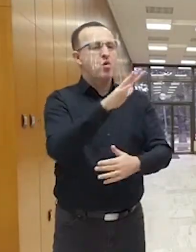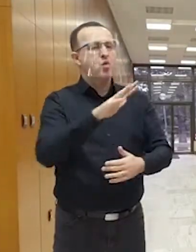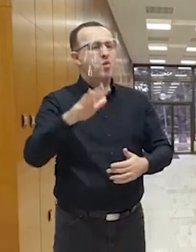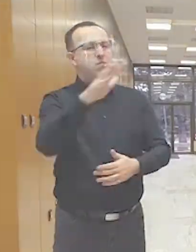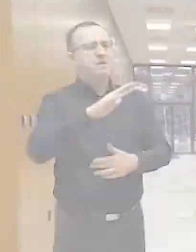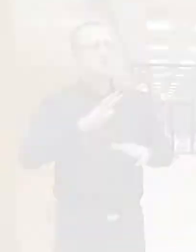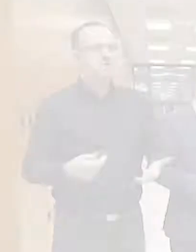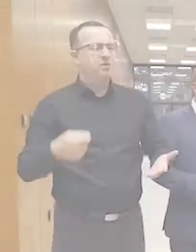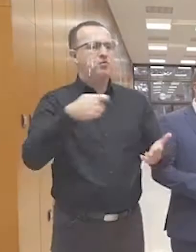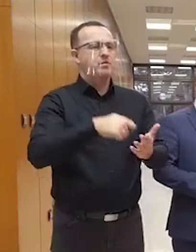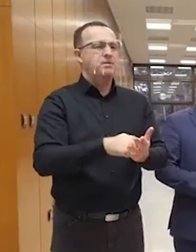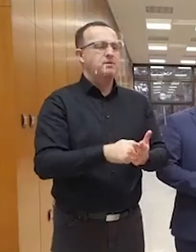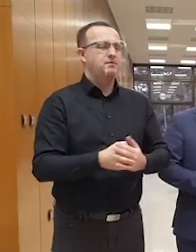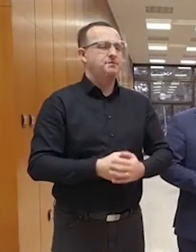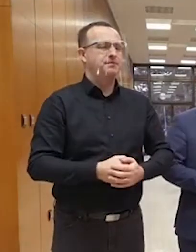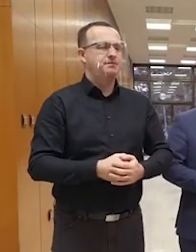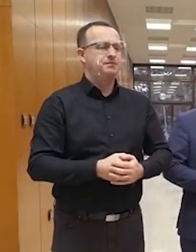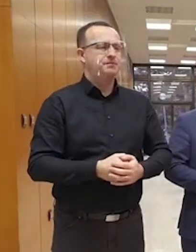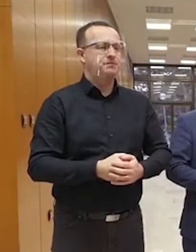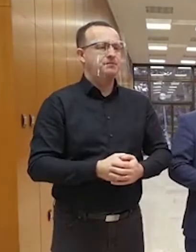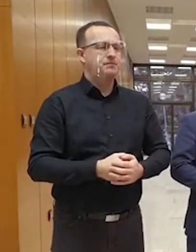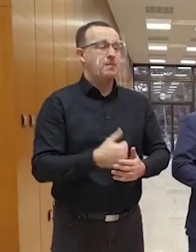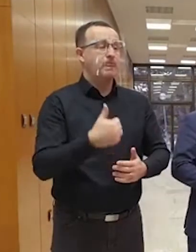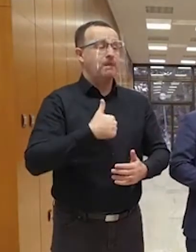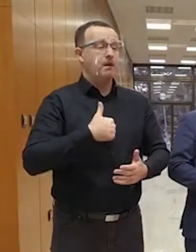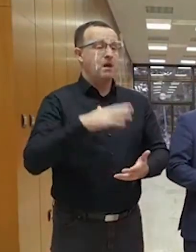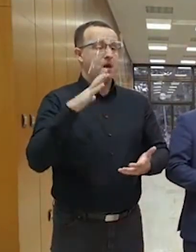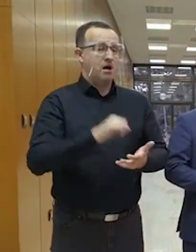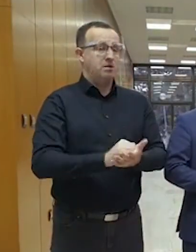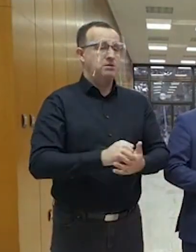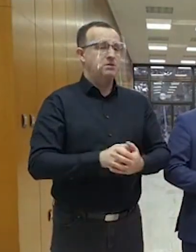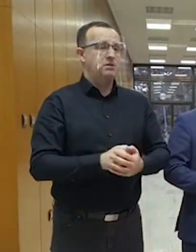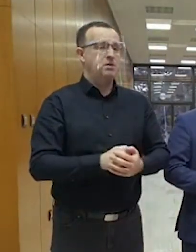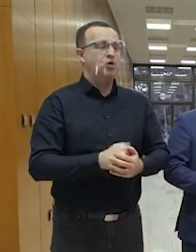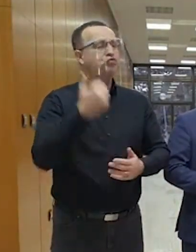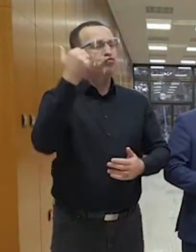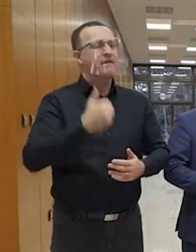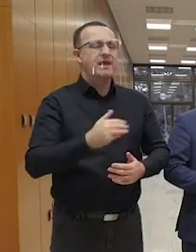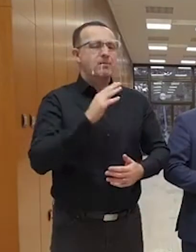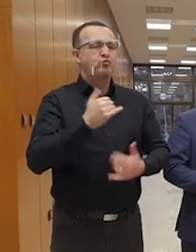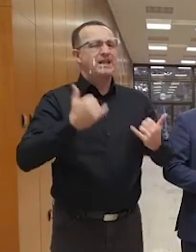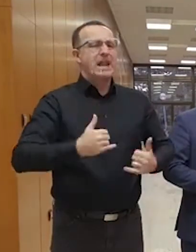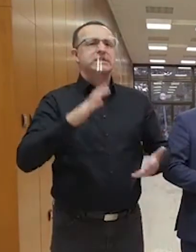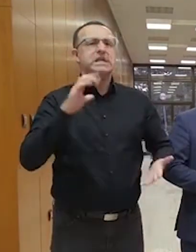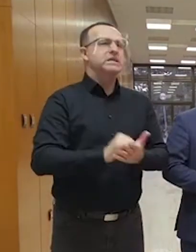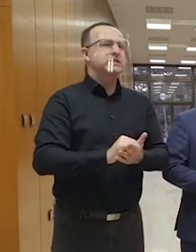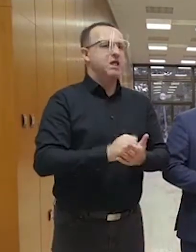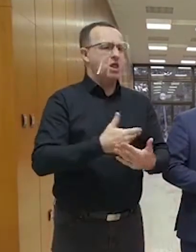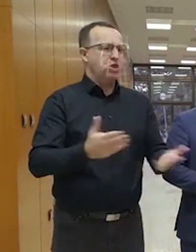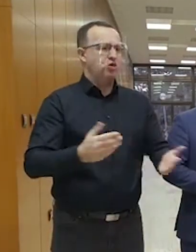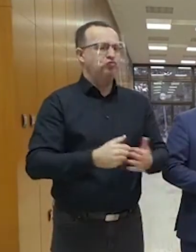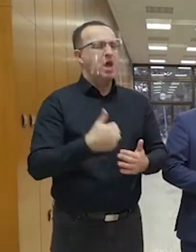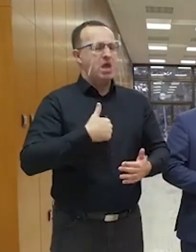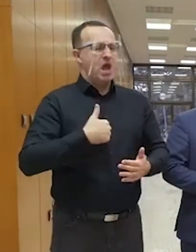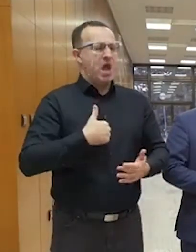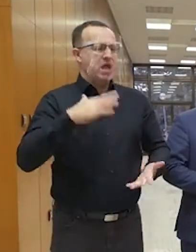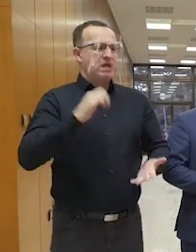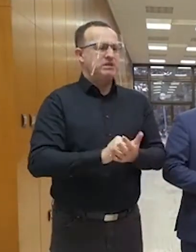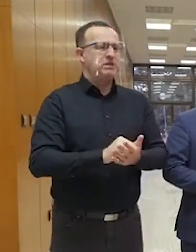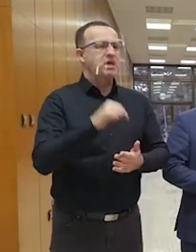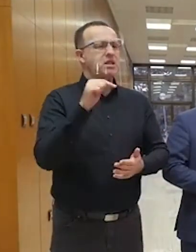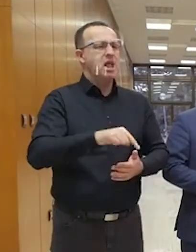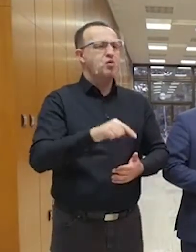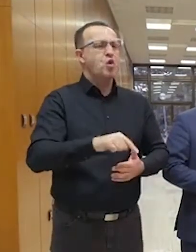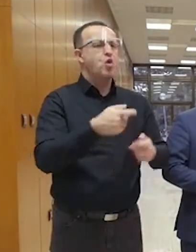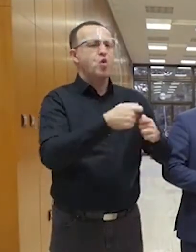bezpečnosti a obrany. Som si istý, človek si nemôže byť istý ničím, ale môj postoje je taký, som si istý, že vytrvá